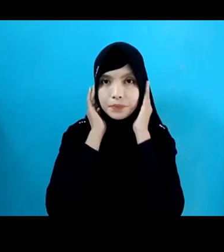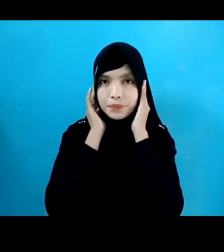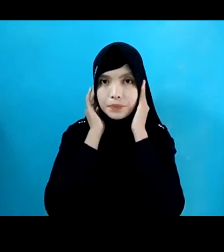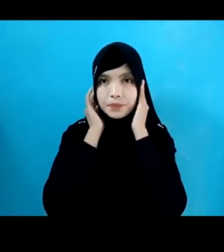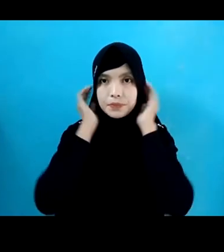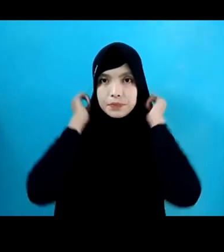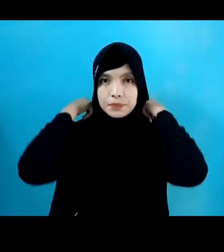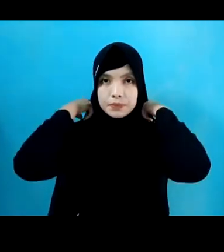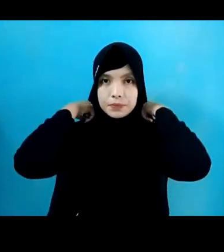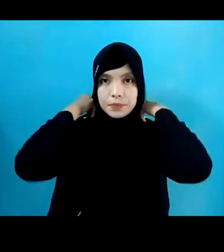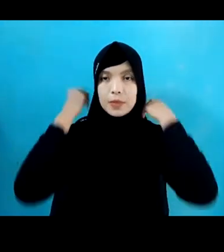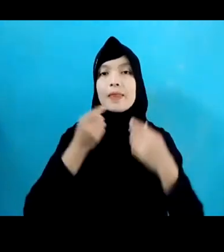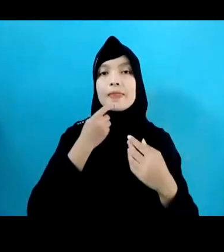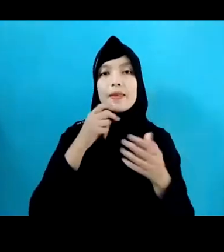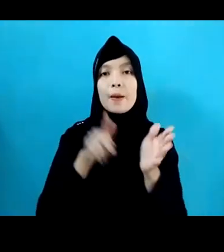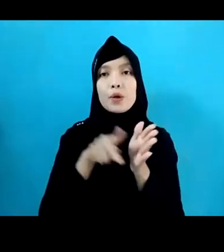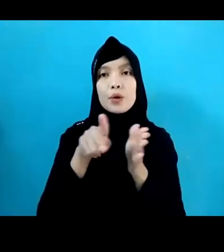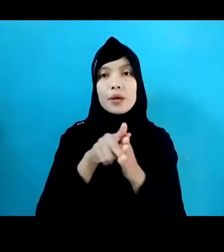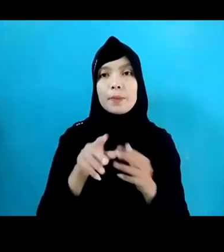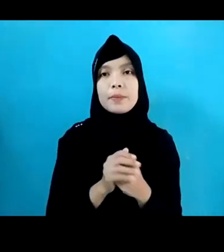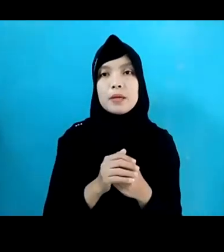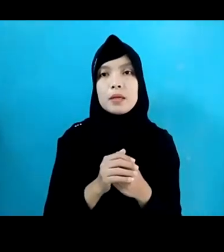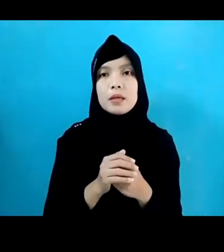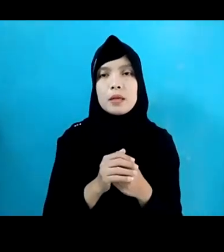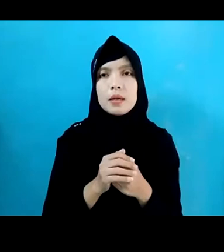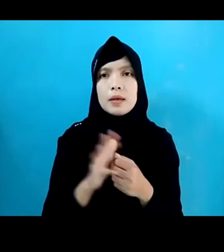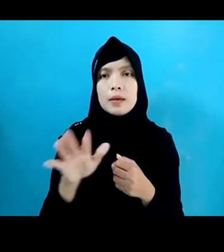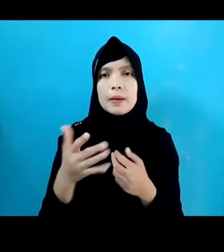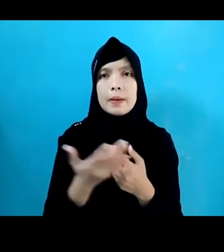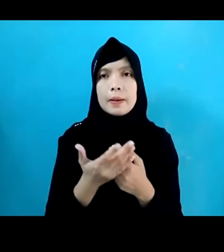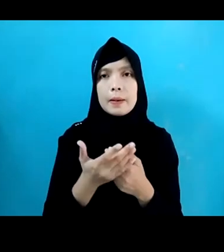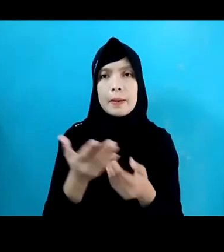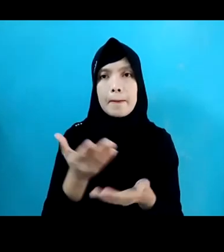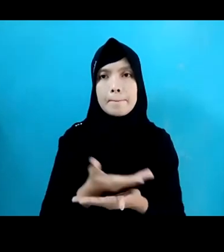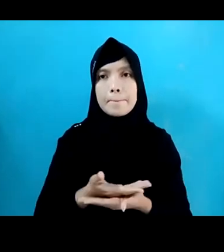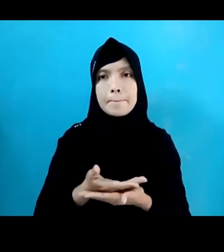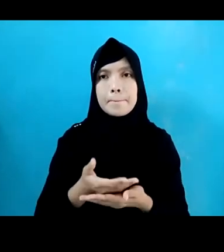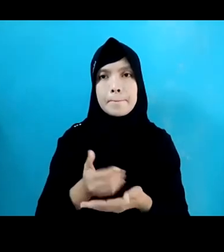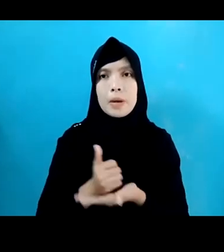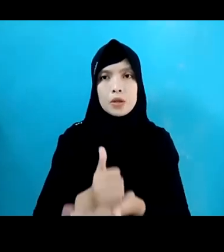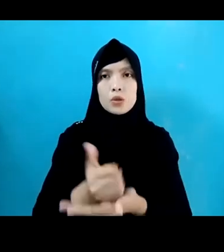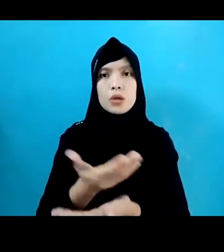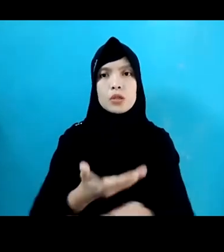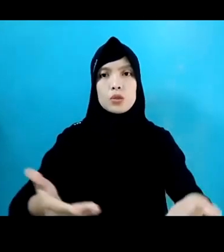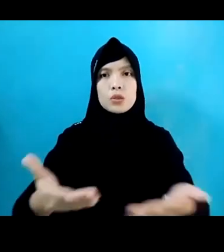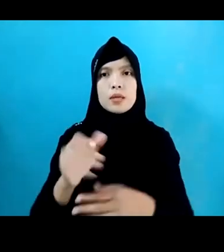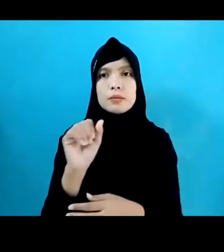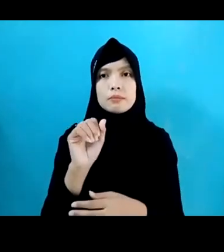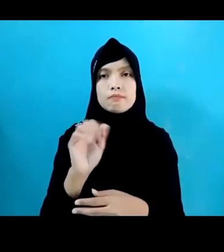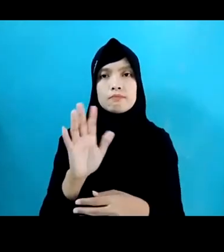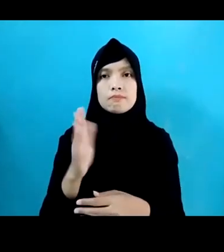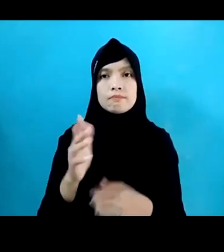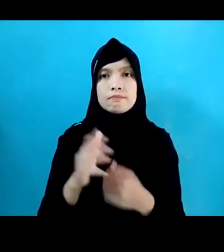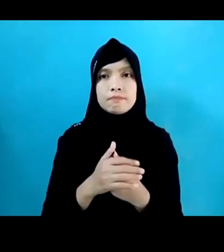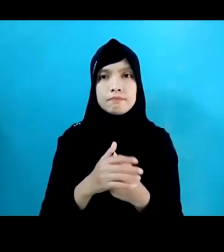Mengenai Program Dan Tidak Tersedih Serta Penyalahgunaan Bantuan Sosial Penelitian SDG Tujuan Tua Tentang